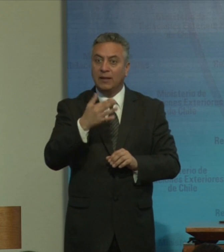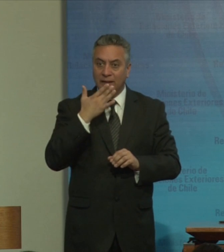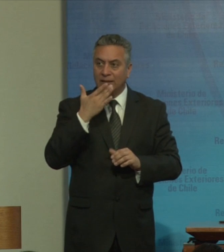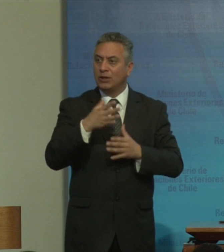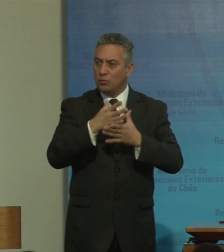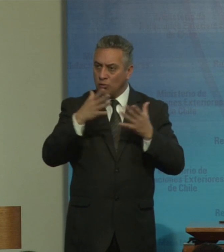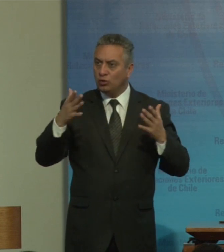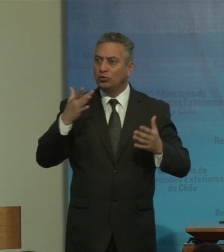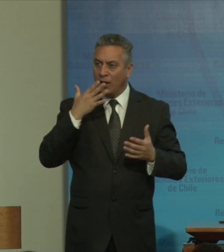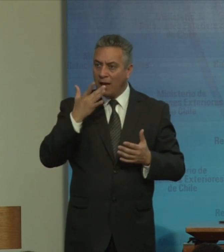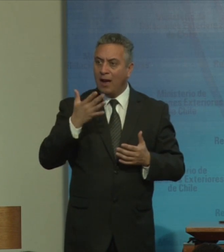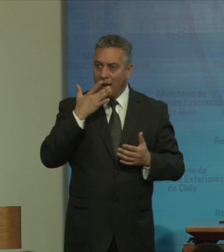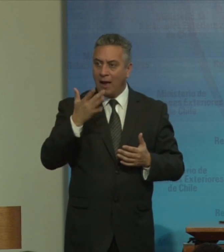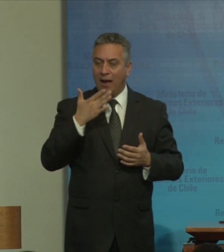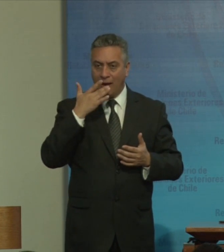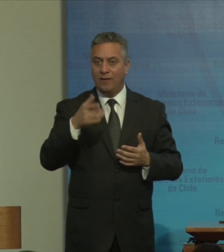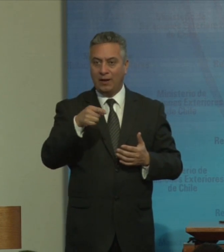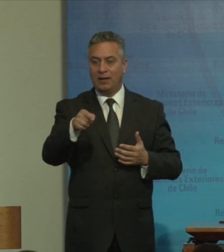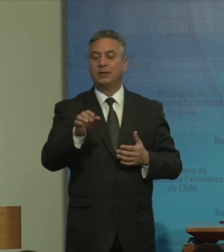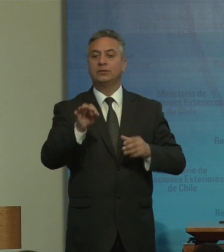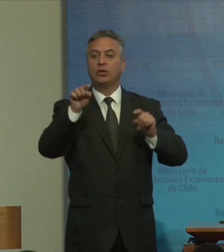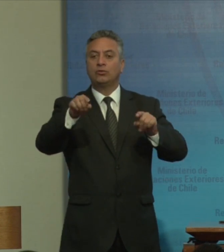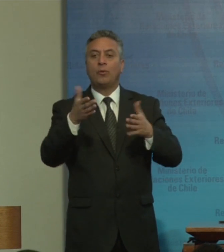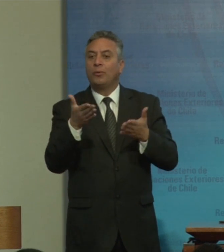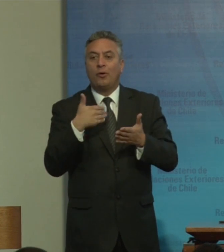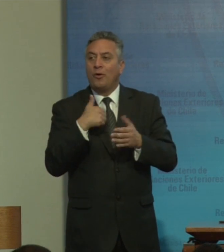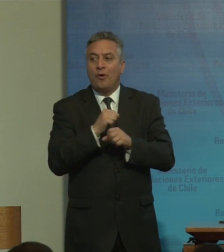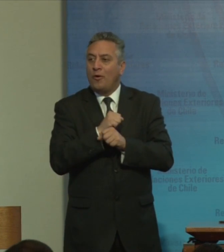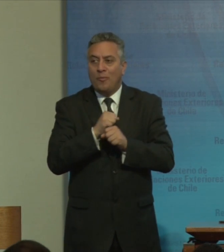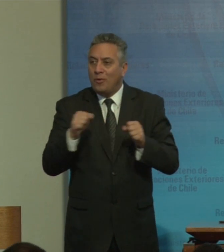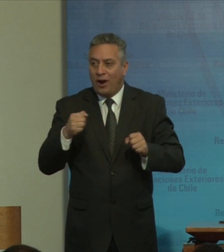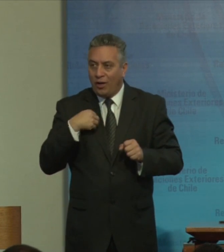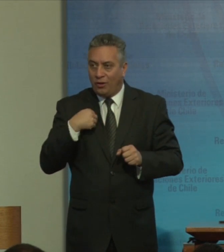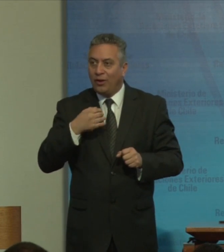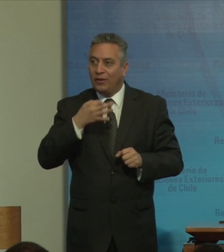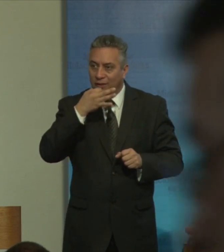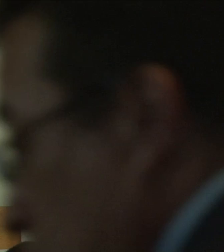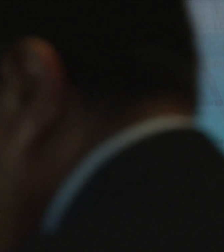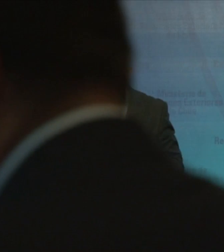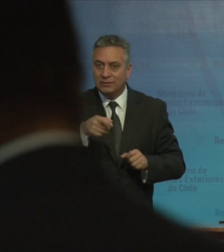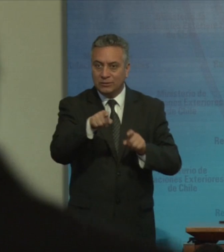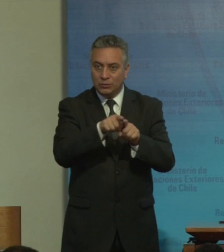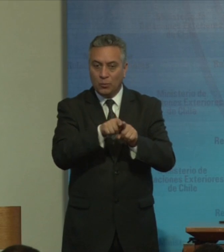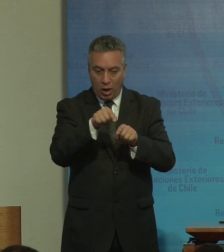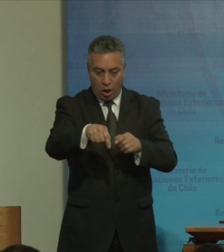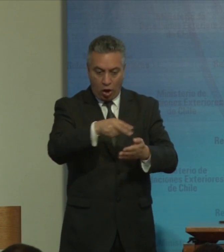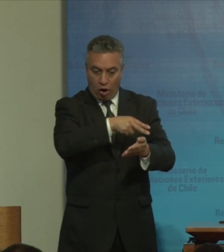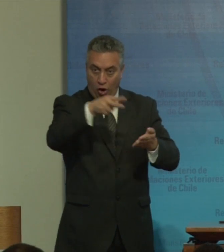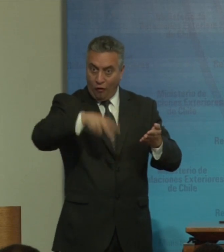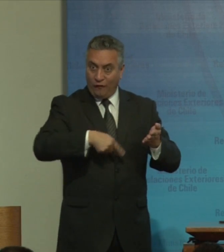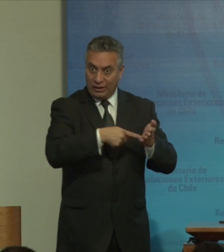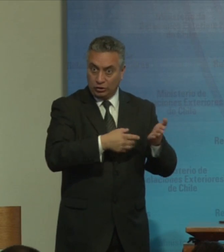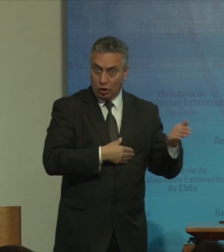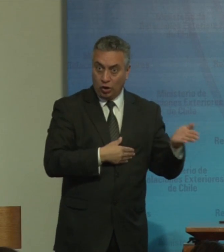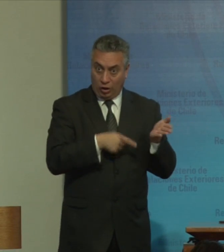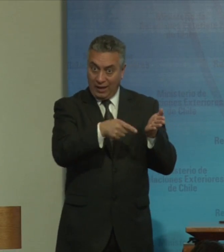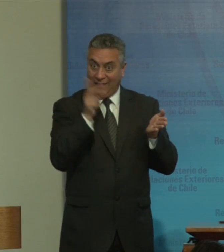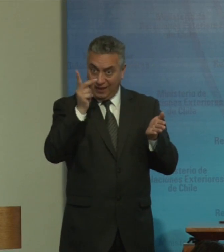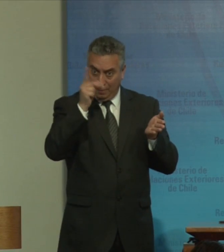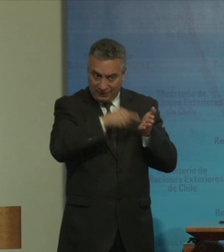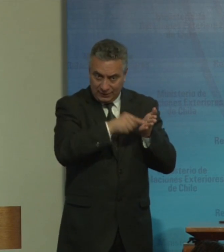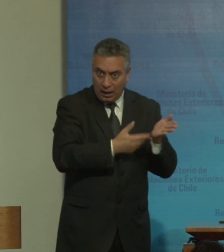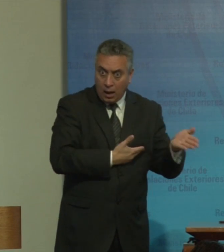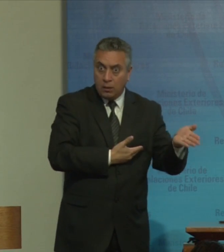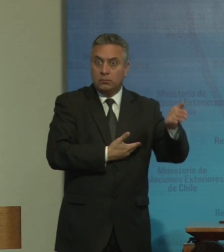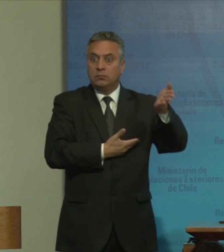pero no puedo dejar de pasar la oportunidad de enfatizar la contribución de esta convención de la convención de discapacidad